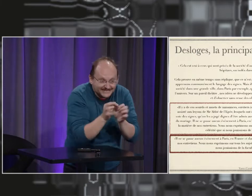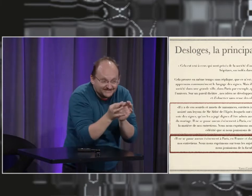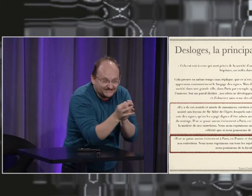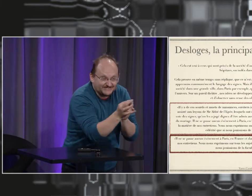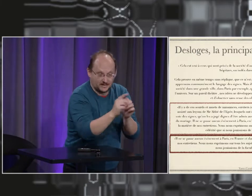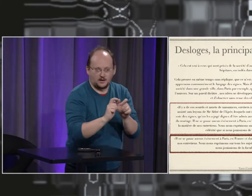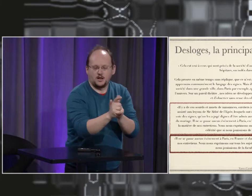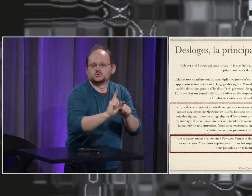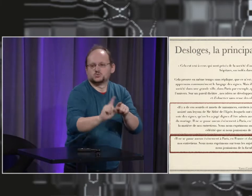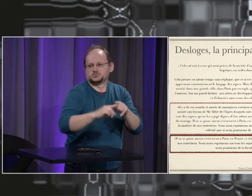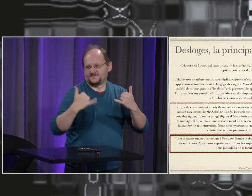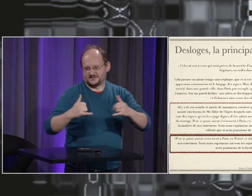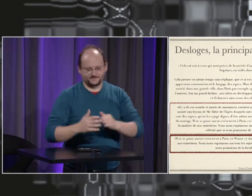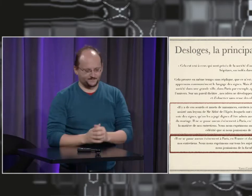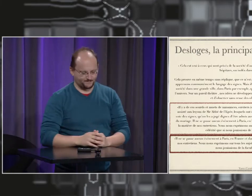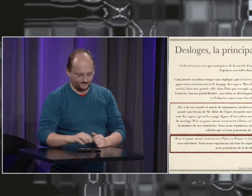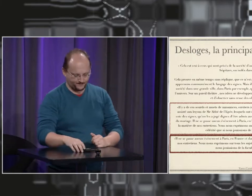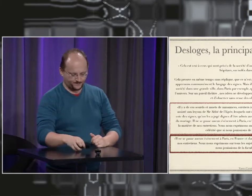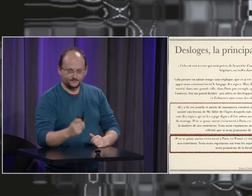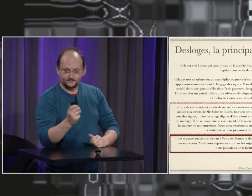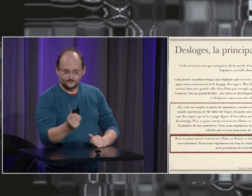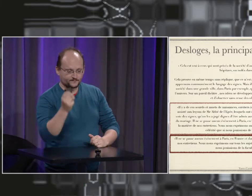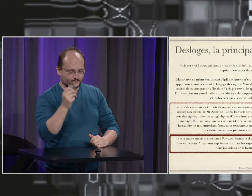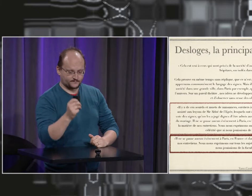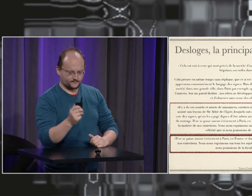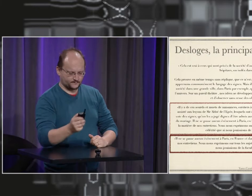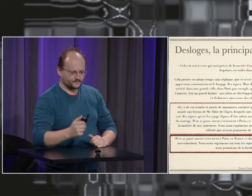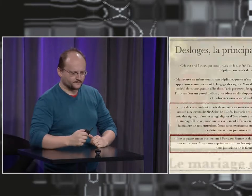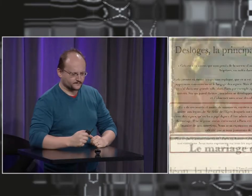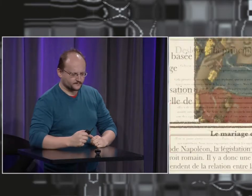tirer le fil archéologique peut-être pour aller vers plus de savoirs.